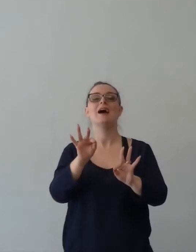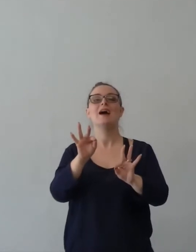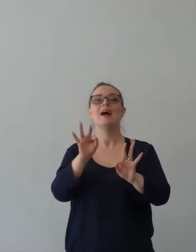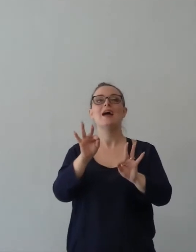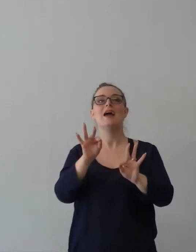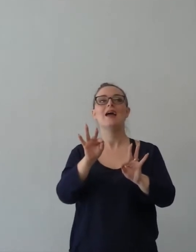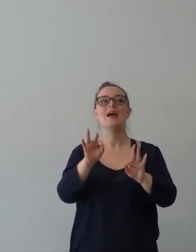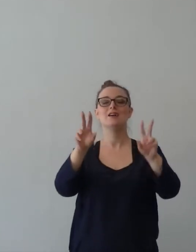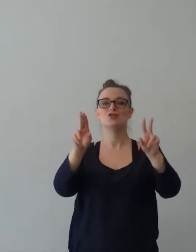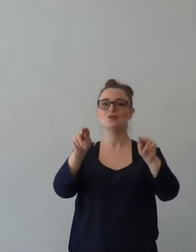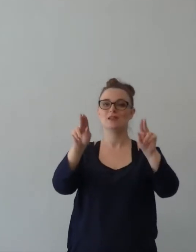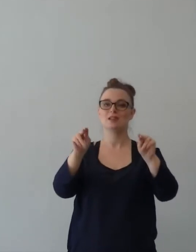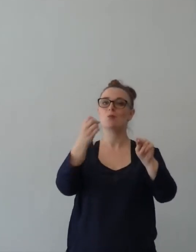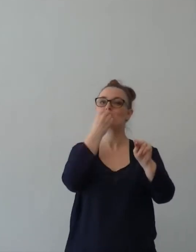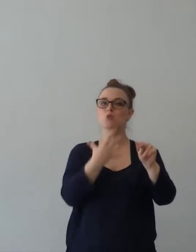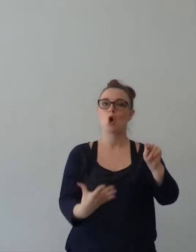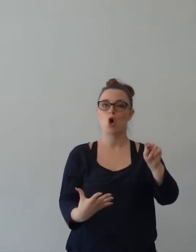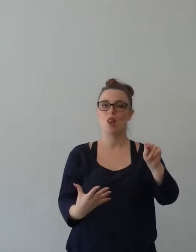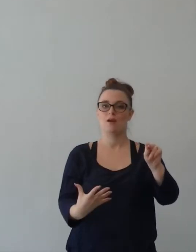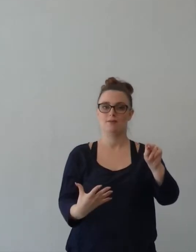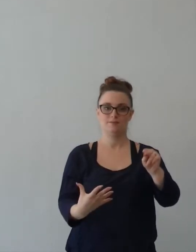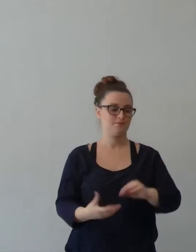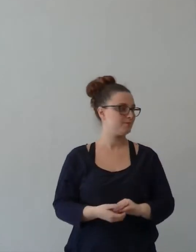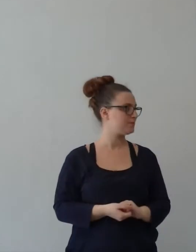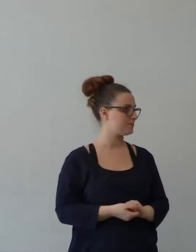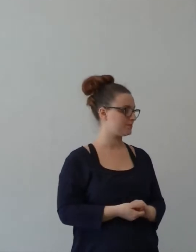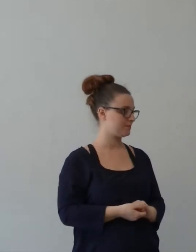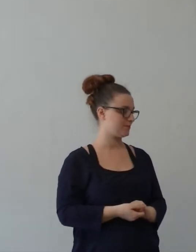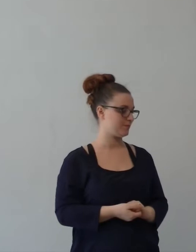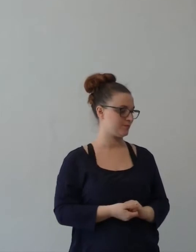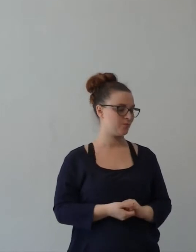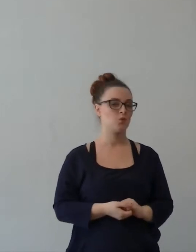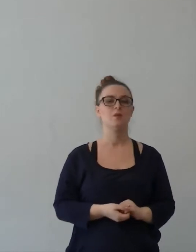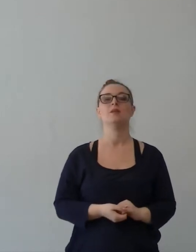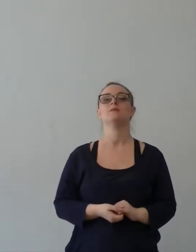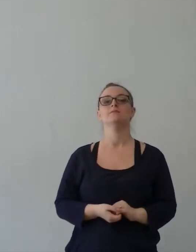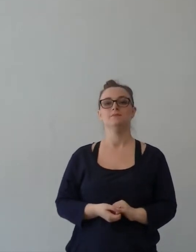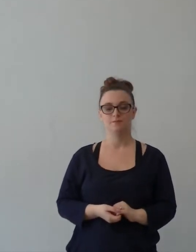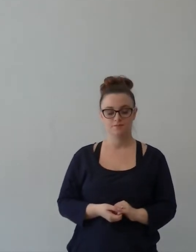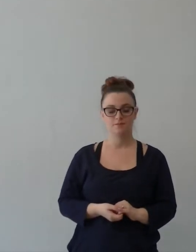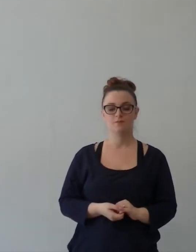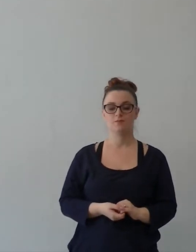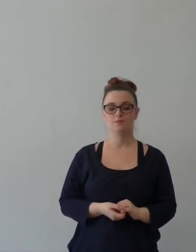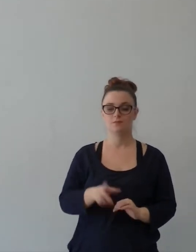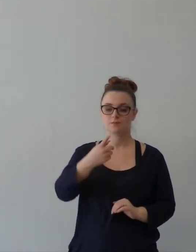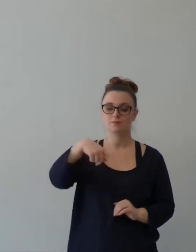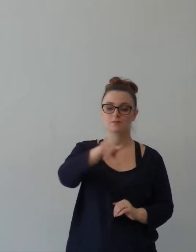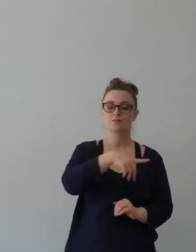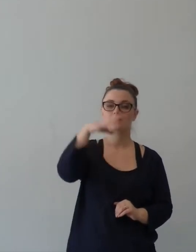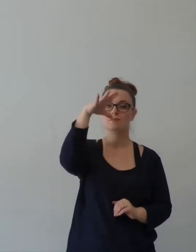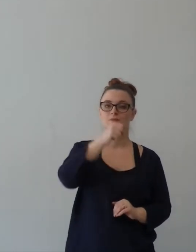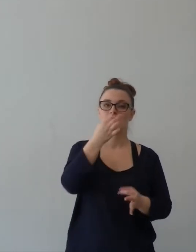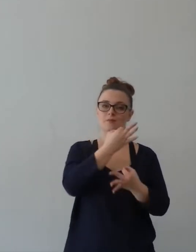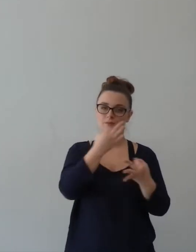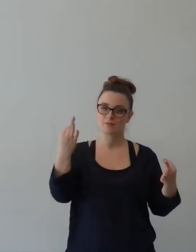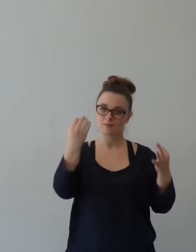sei più soggetto al peccato perché Cristo è morto per i tuoi peccati. Se capiamo e apprezziamo pienamente ciò che Dio